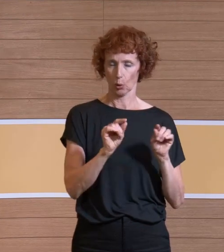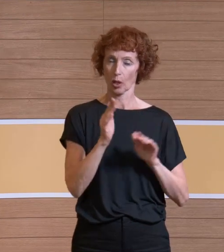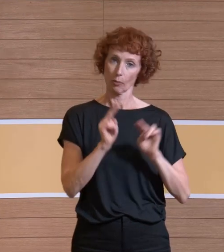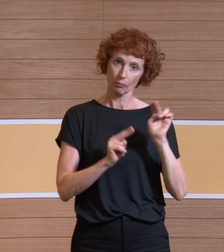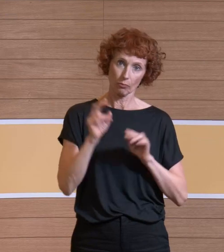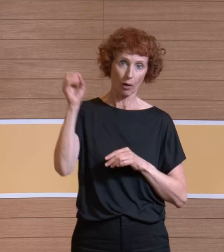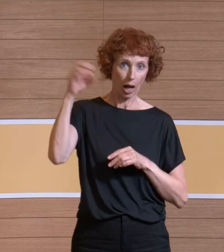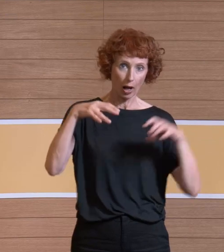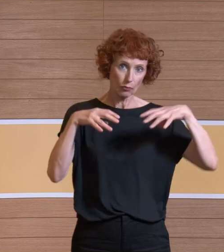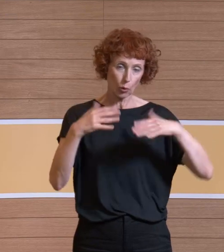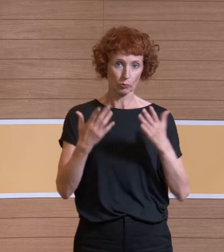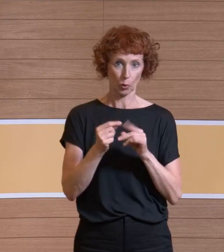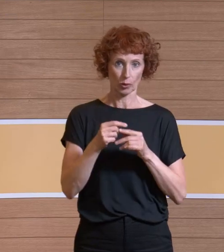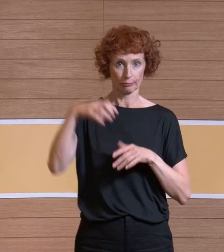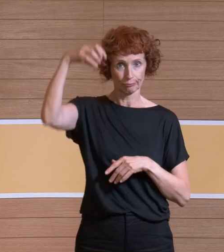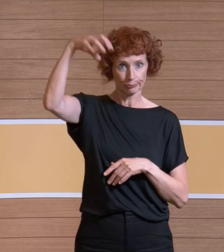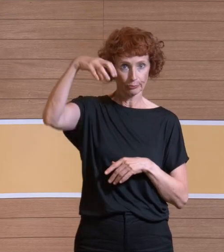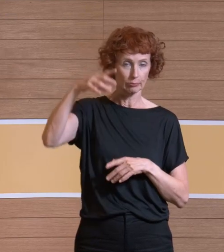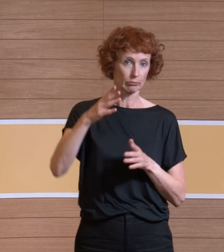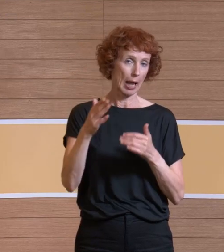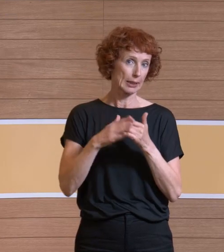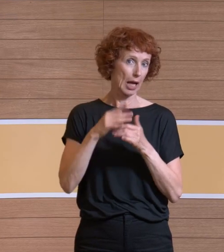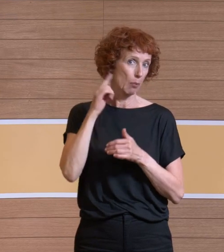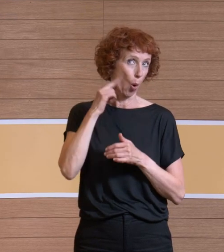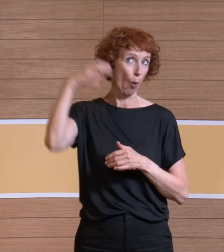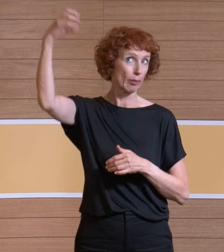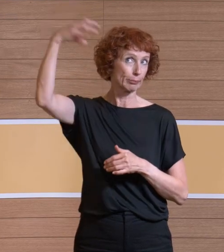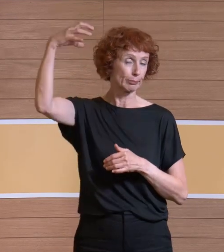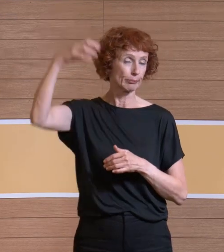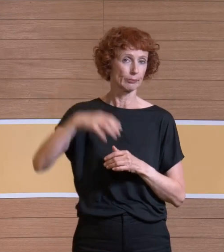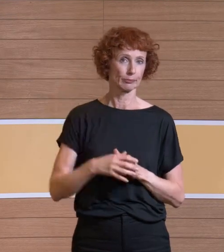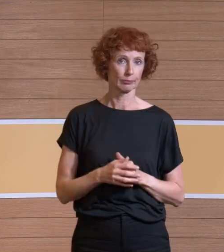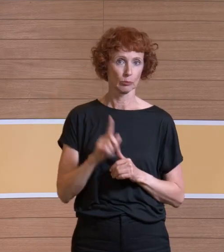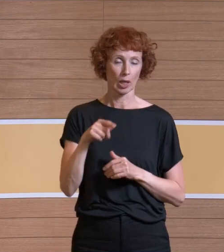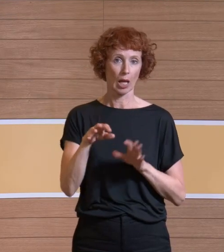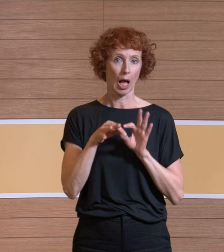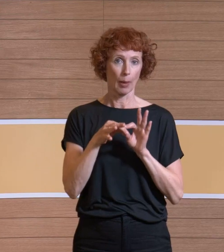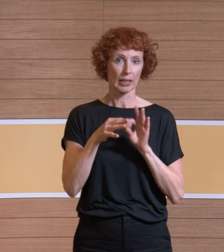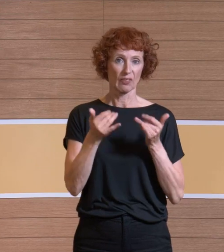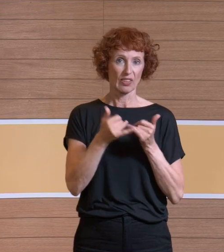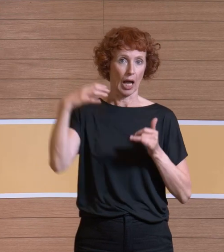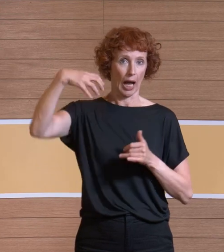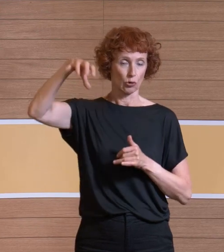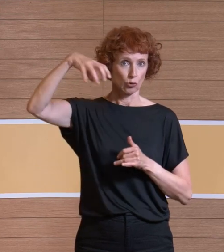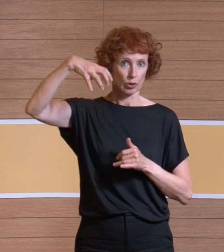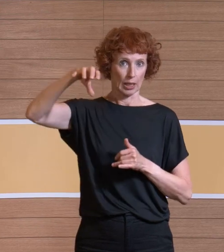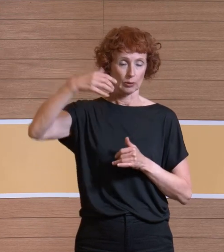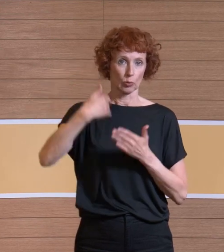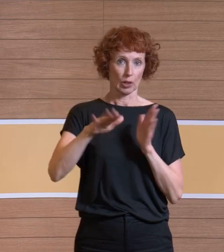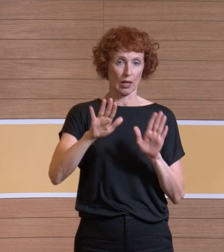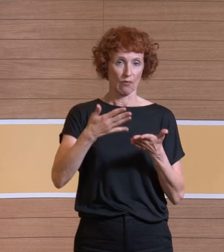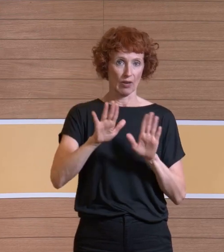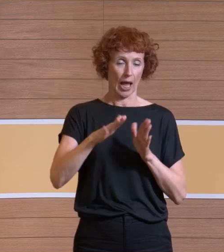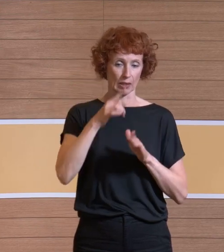Bild sehen, die hängen ja direkt am Ohr, in der Nähe. Und je nachdem, wie die eingestellt sind, haben wir vermutet, reflektieren die den Schall, der vom